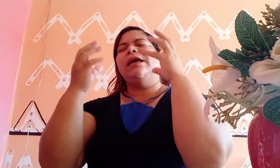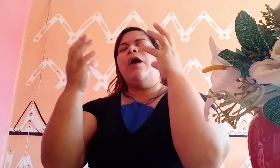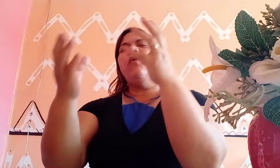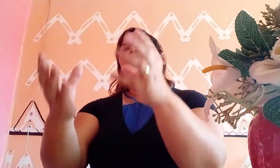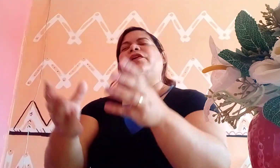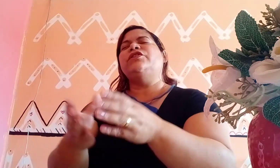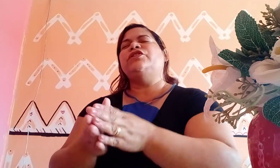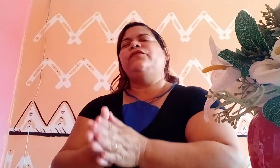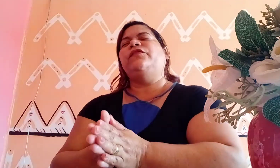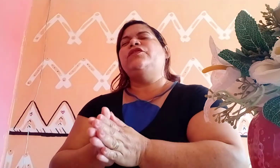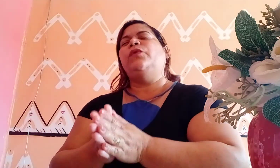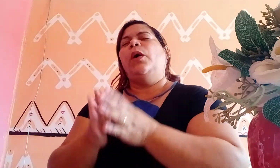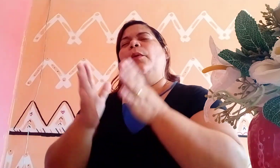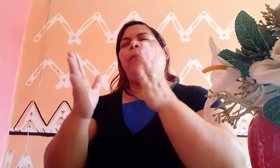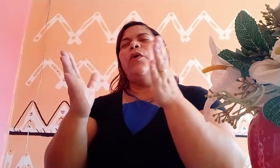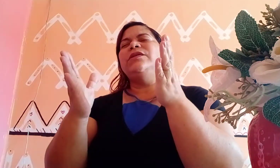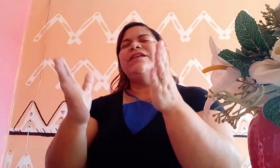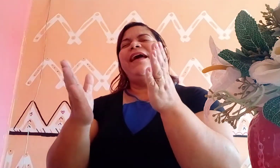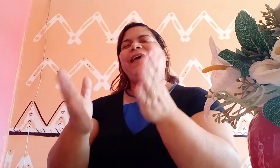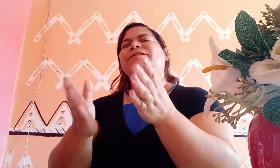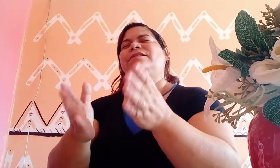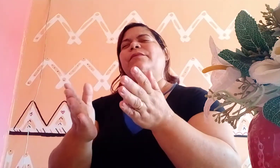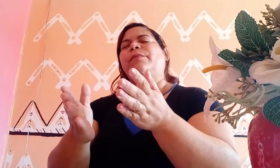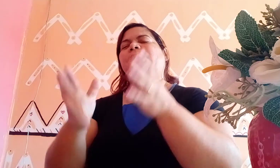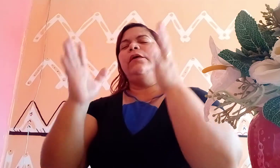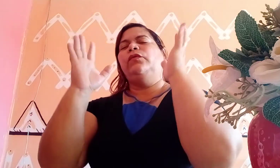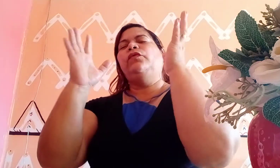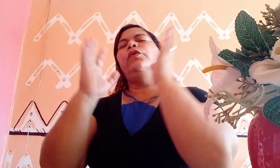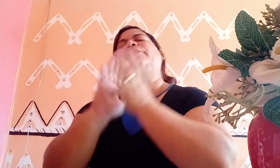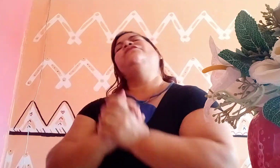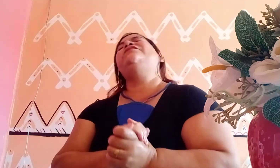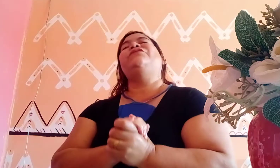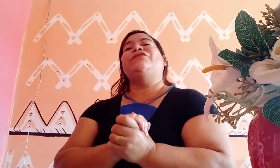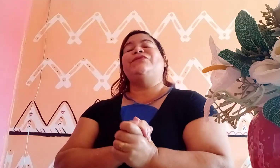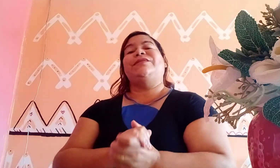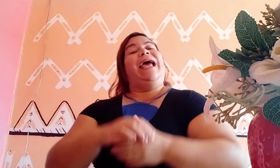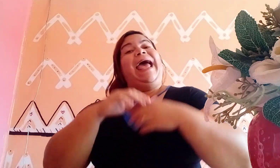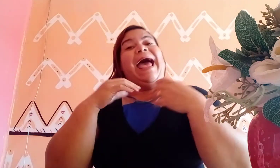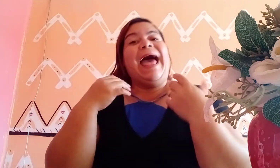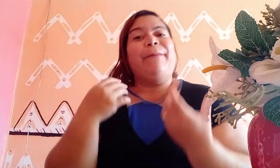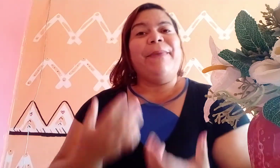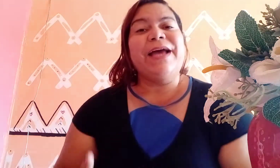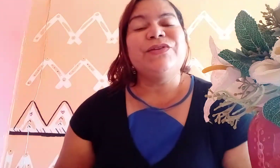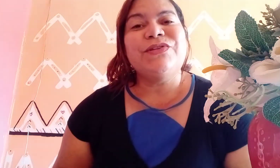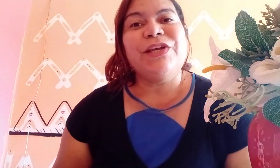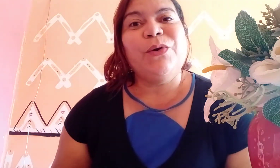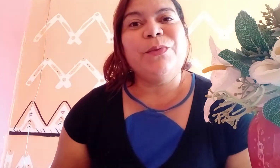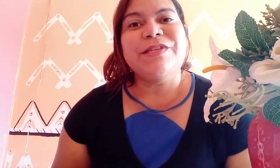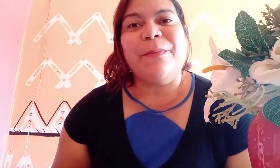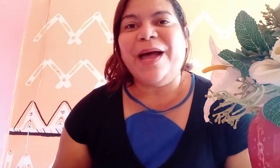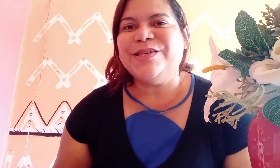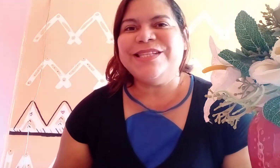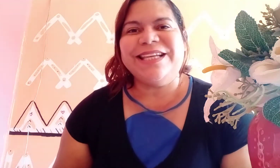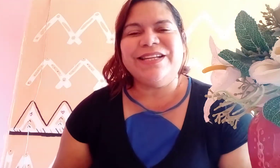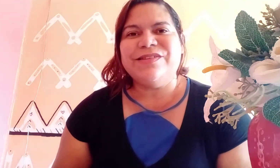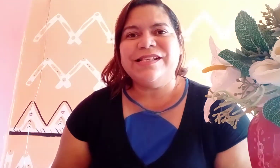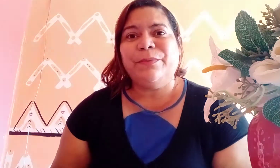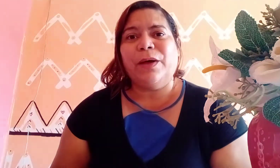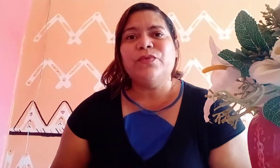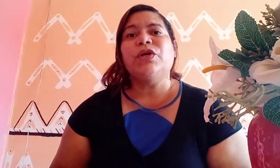que ao ouvir este vídeo, possa receber, no nome do Senhor Jesus, a paz do Senhor, meus amados e queridos irmãos,